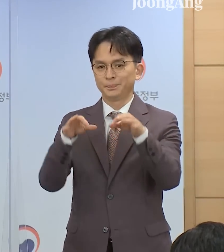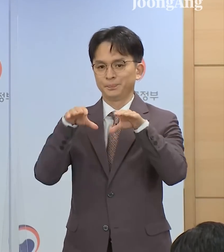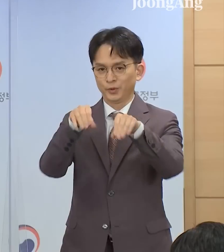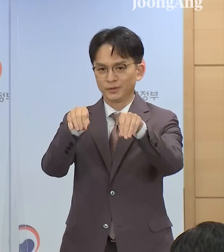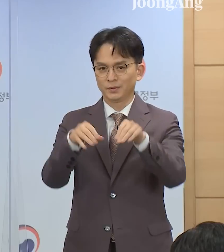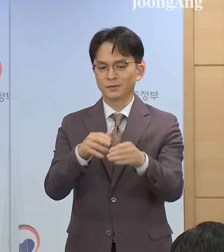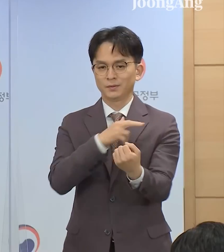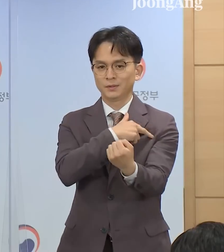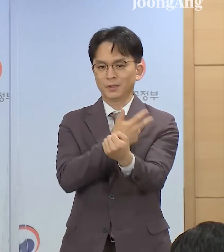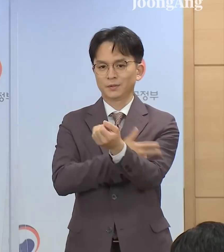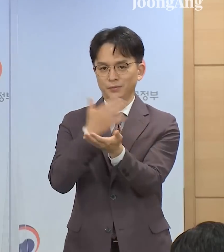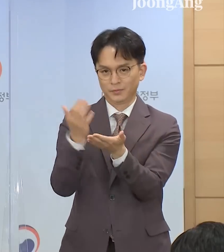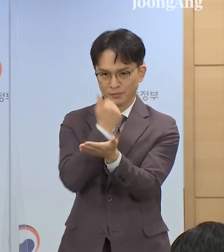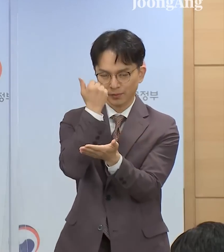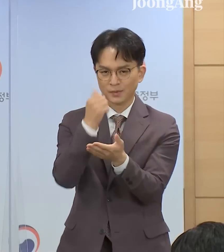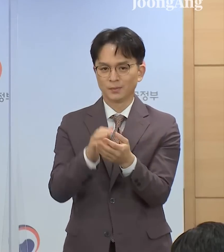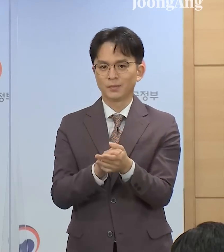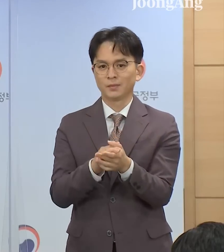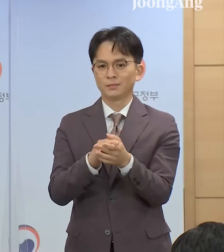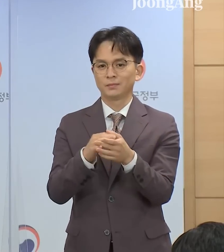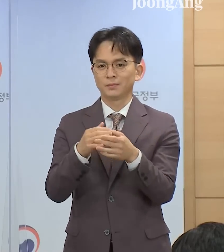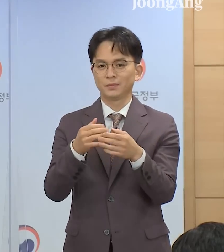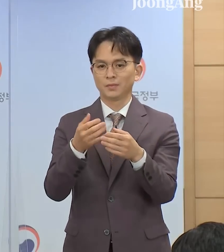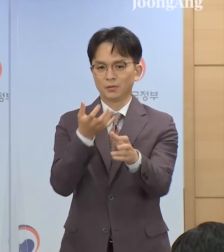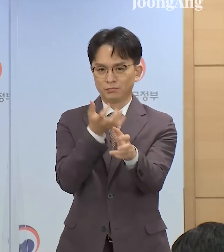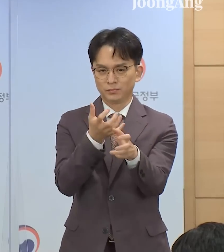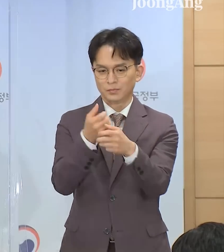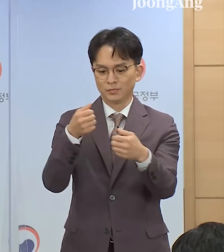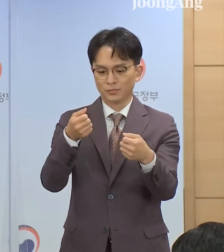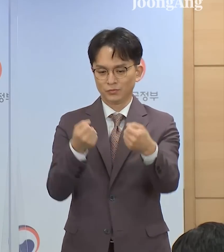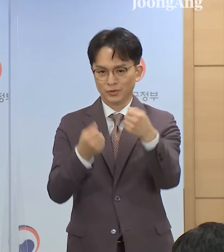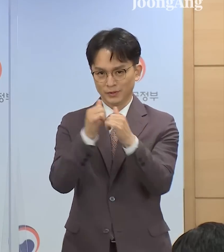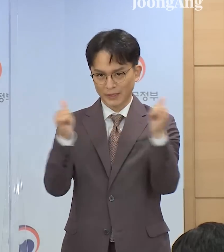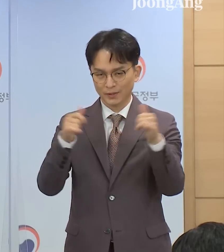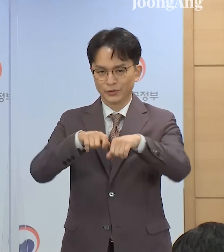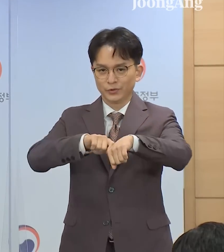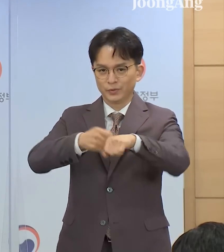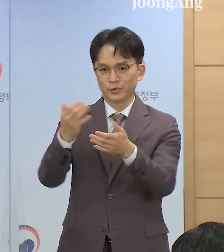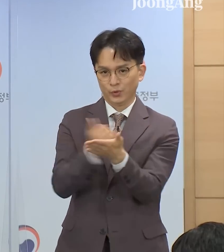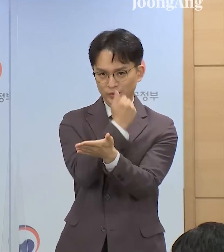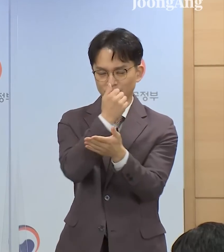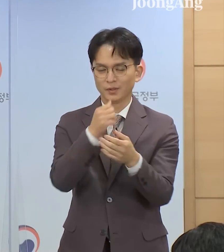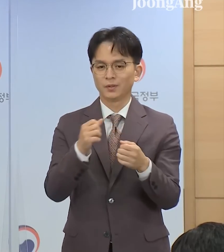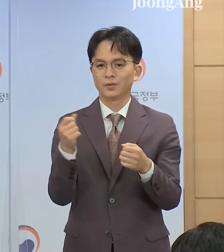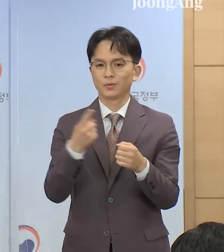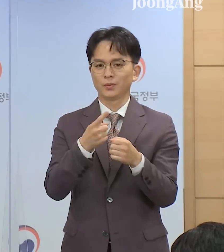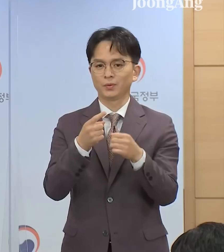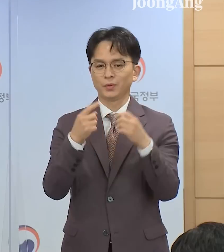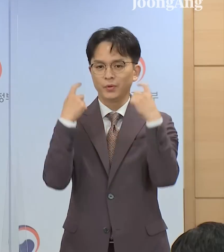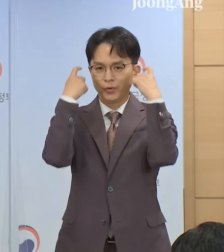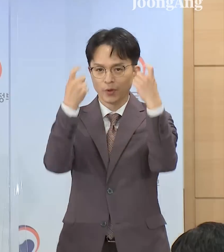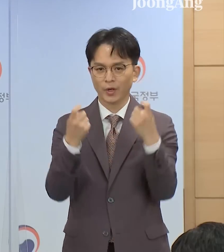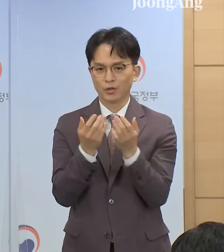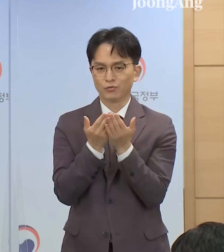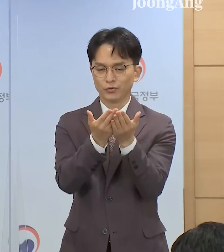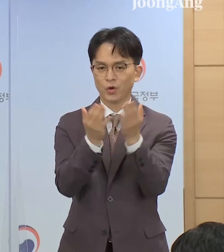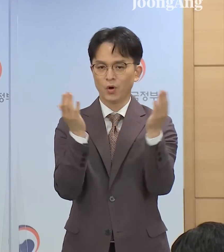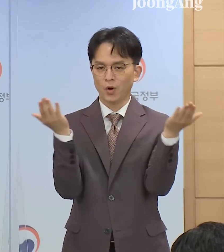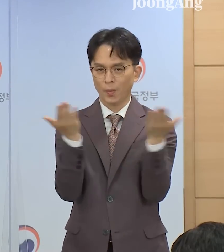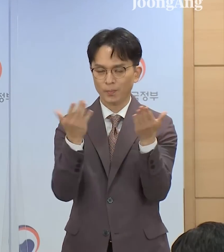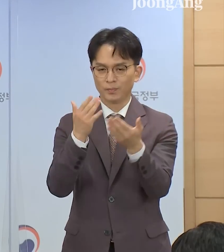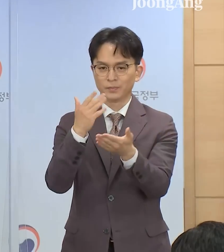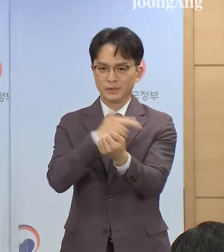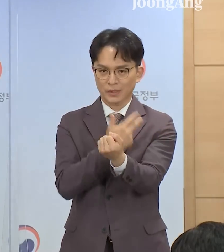자격정지, 자가용 화물차의 운행정지, 여행운송업의 운행정지, 공인중개업의